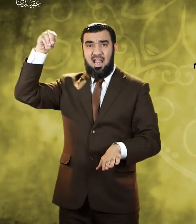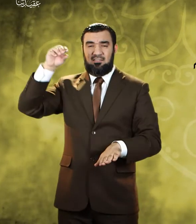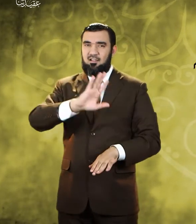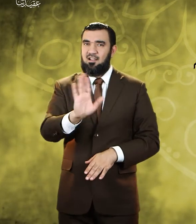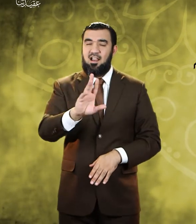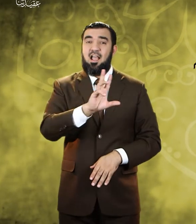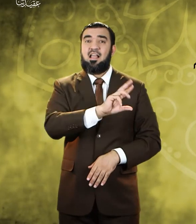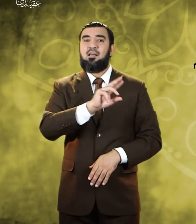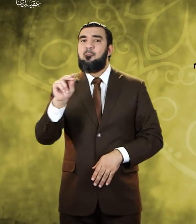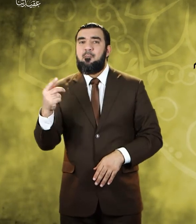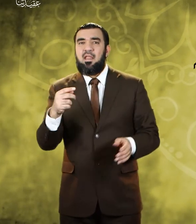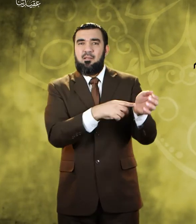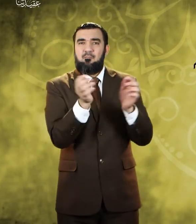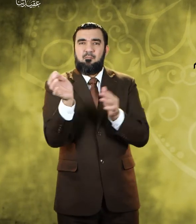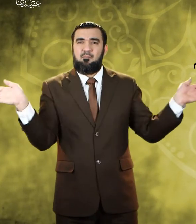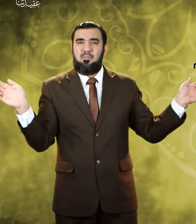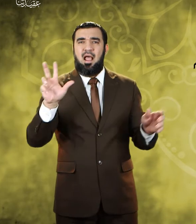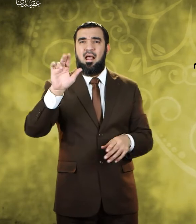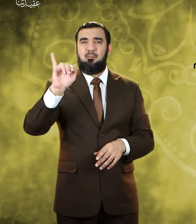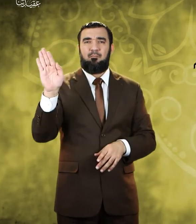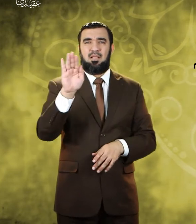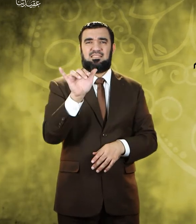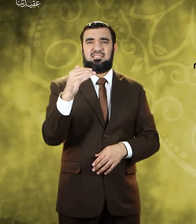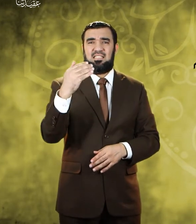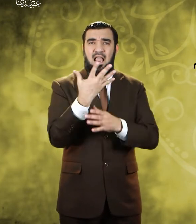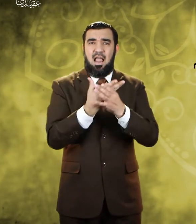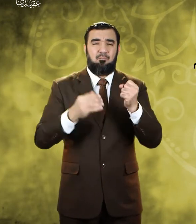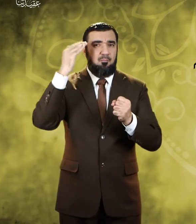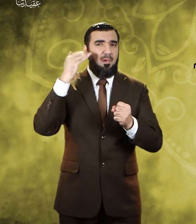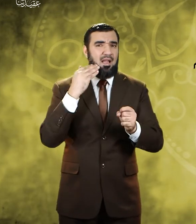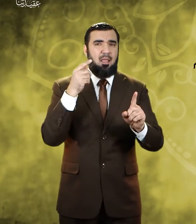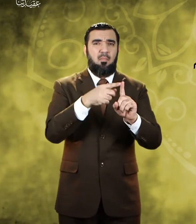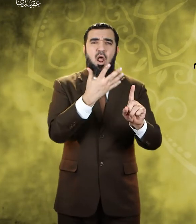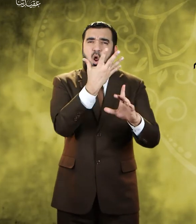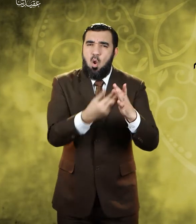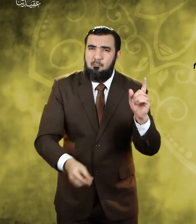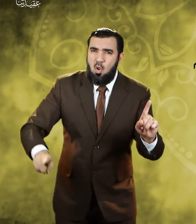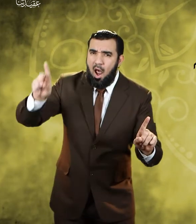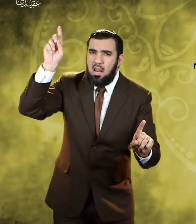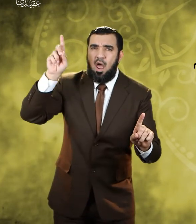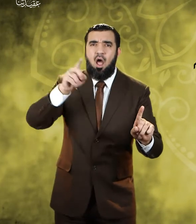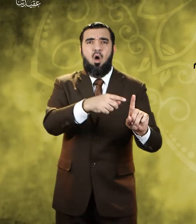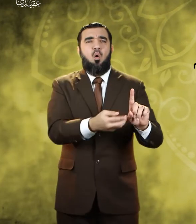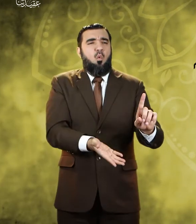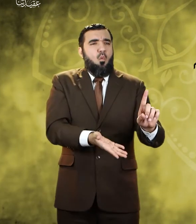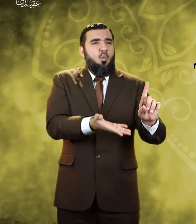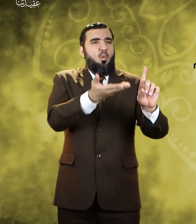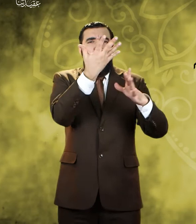النصارى مع المسيح ابن مريم عليه السلام حيث ادعوا أنه ابن الله تعالى